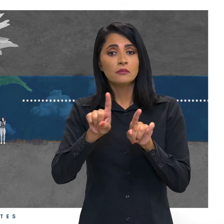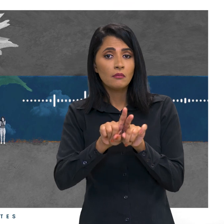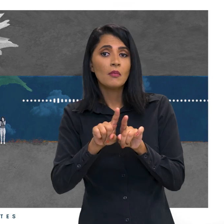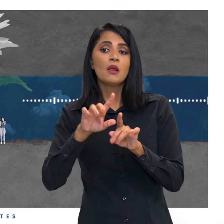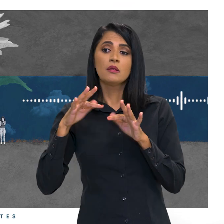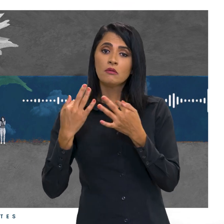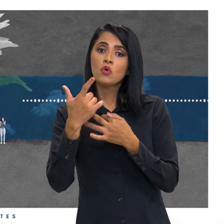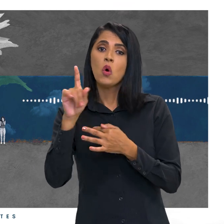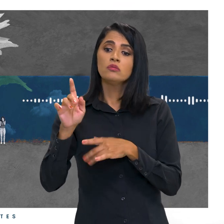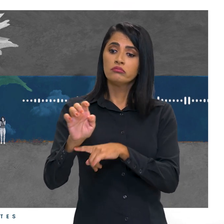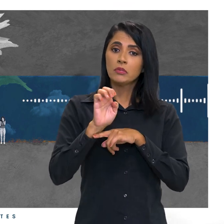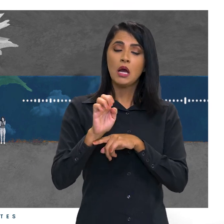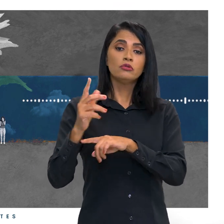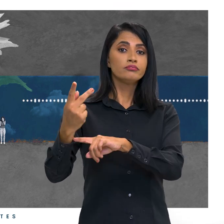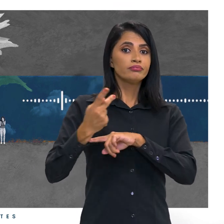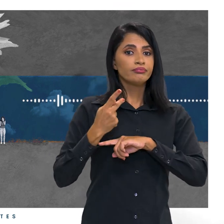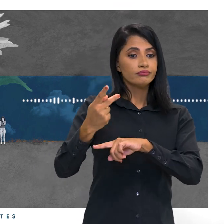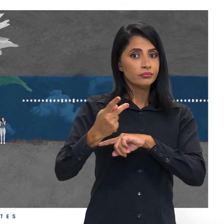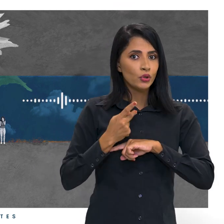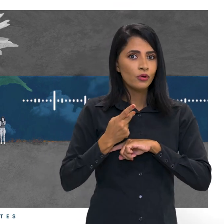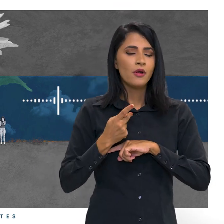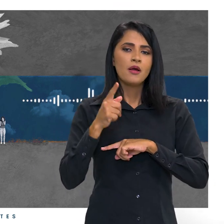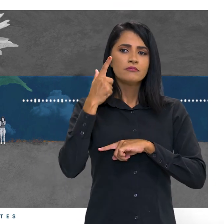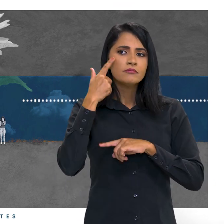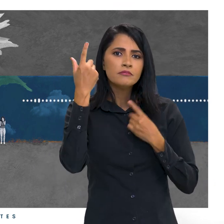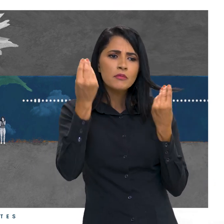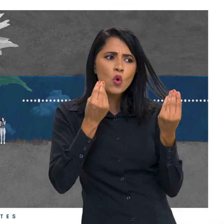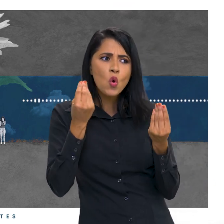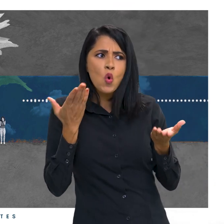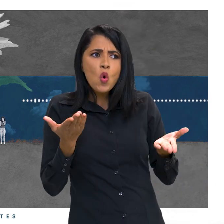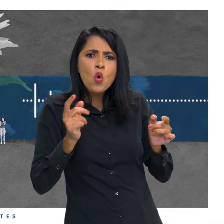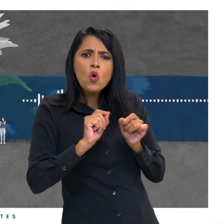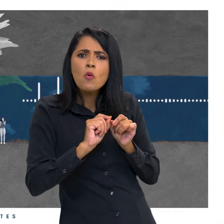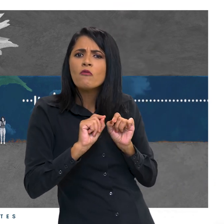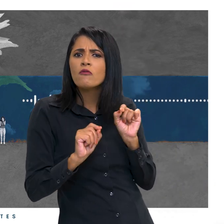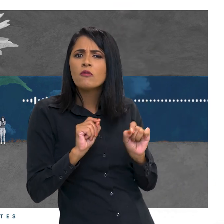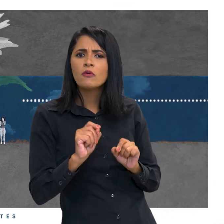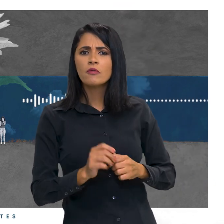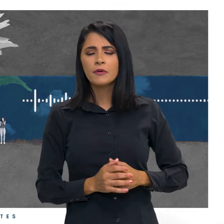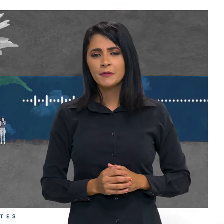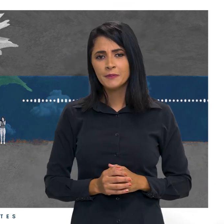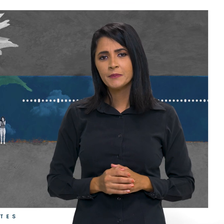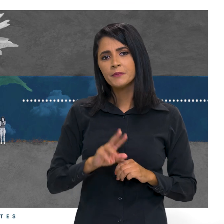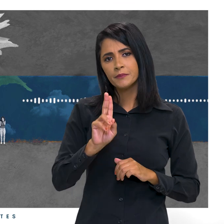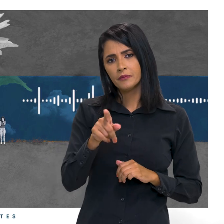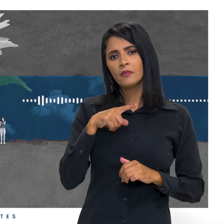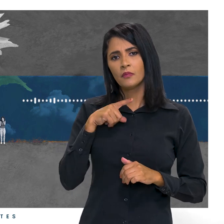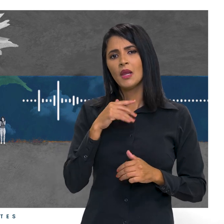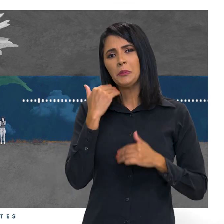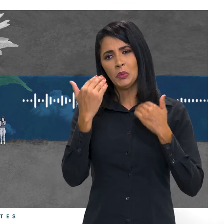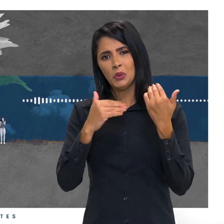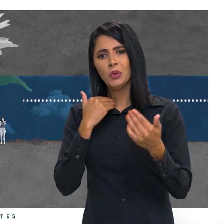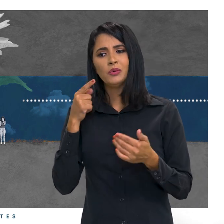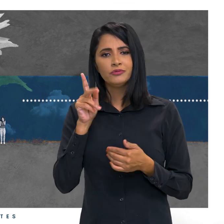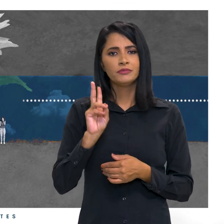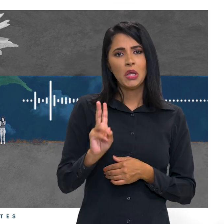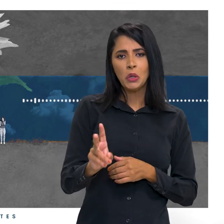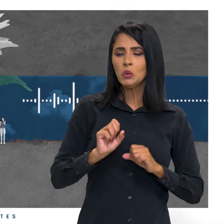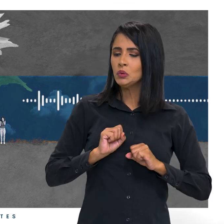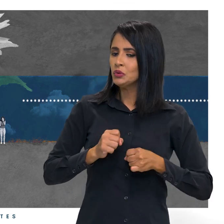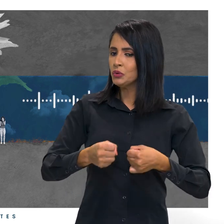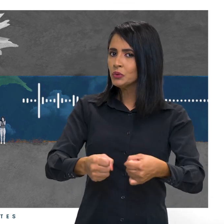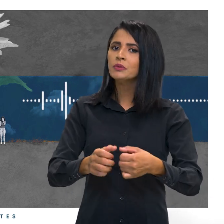começaram a me procurar para saber como é que fazia. Mesmo diante das perdas, ela seguiu lutando.